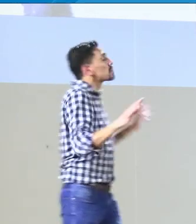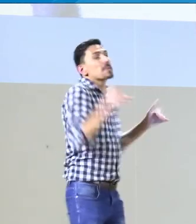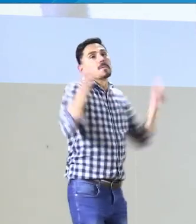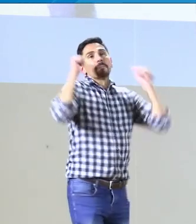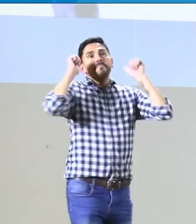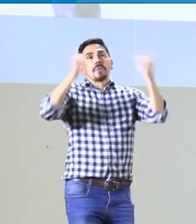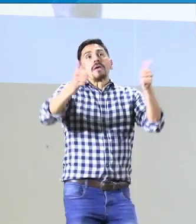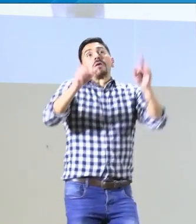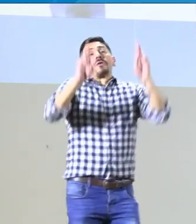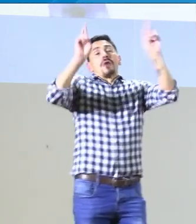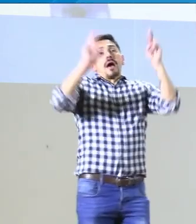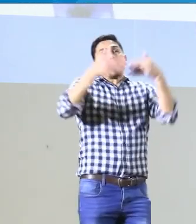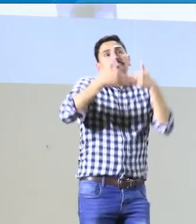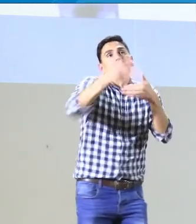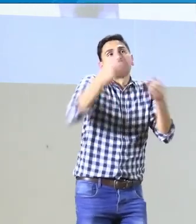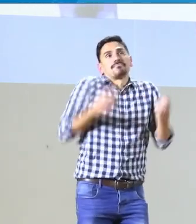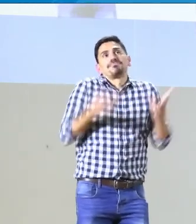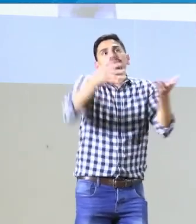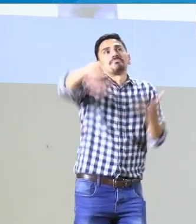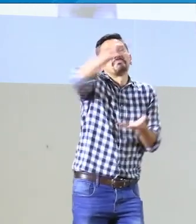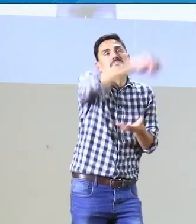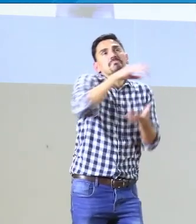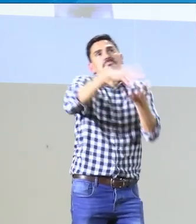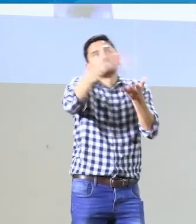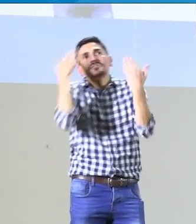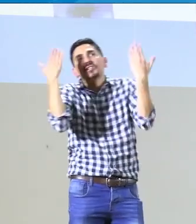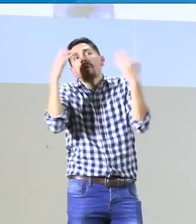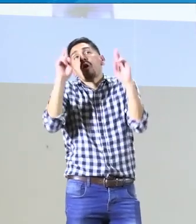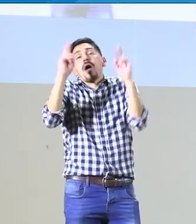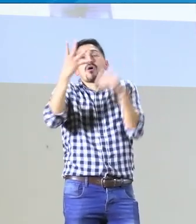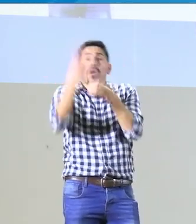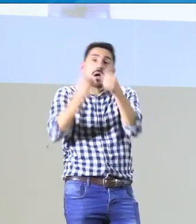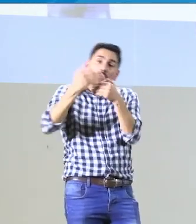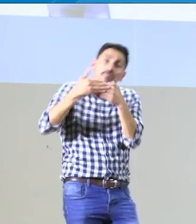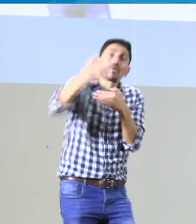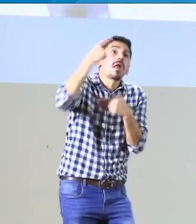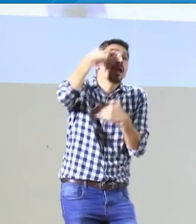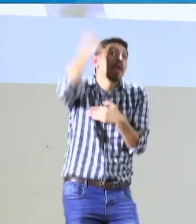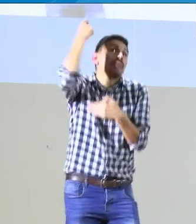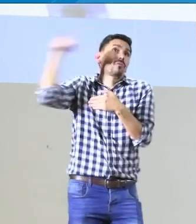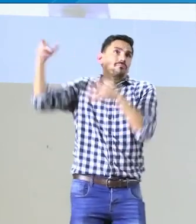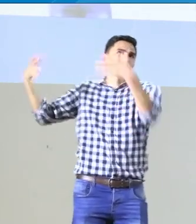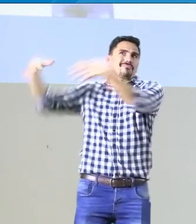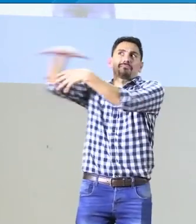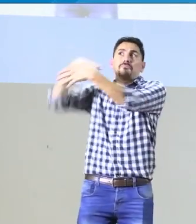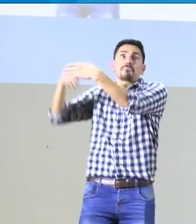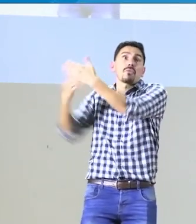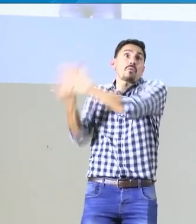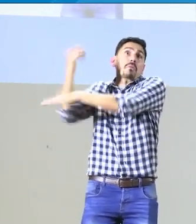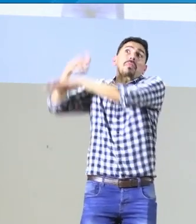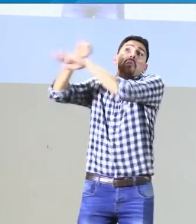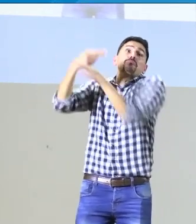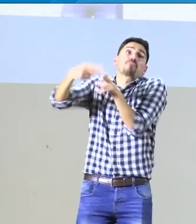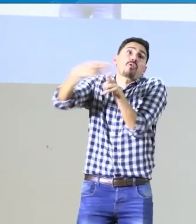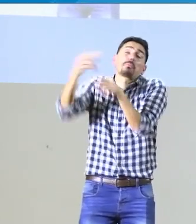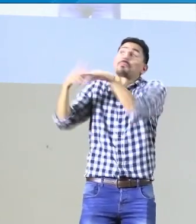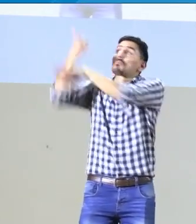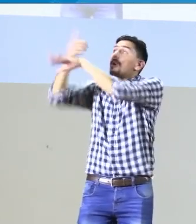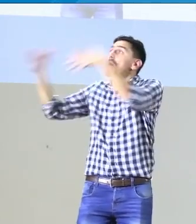Ok, perfecto. He finalizado mi presentación. Espero que esto haya sido de utilidad para ustedes. Sabemos que es un reto que se